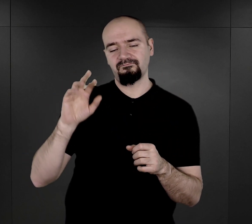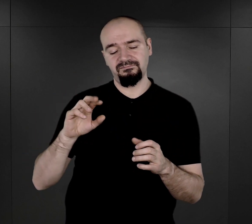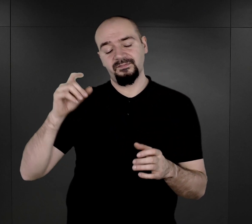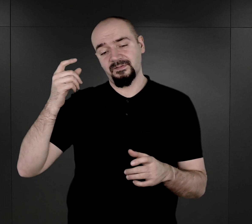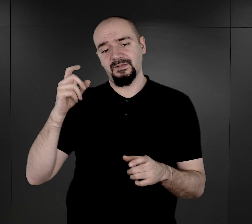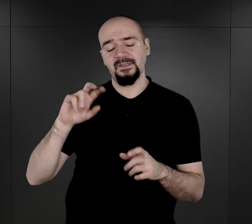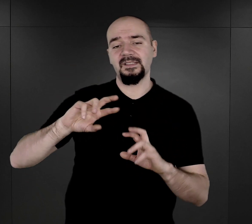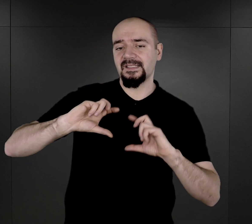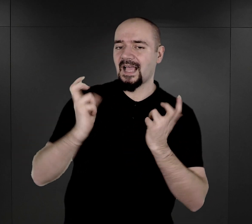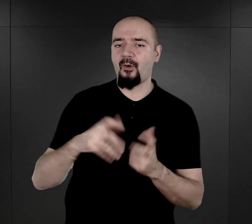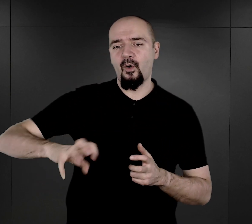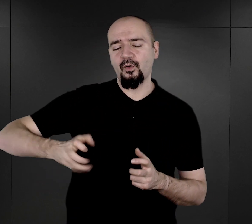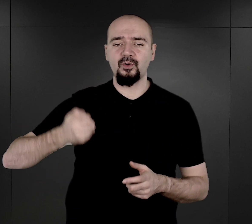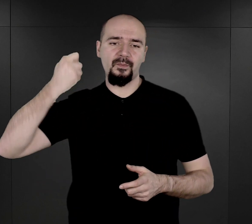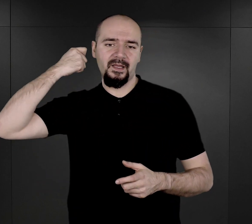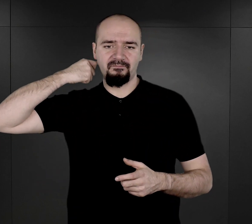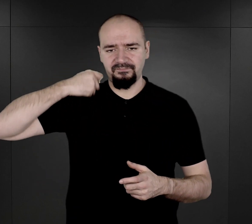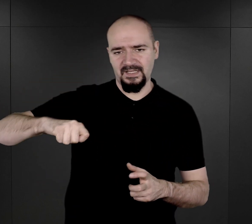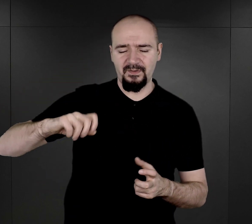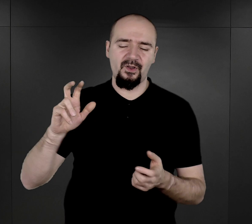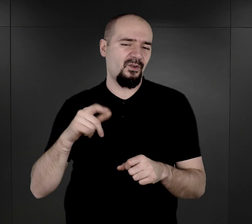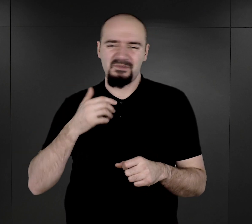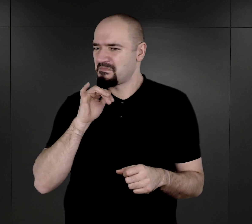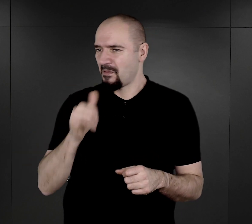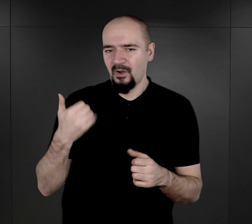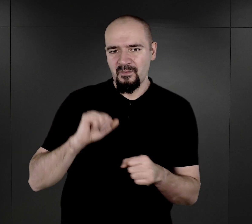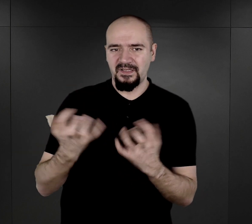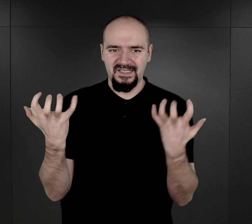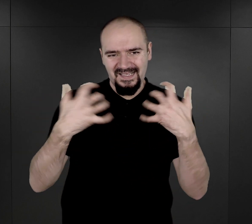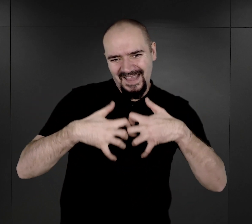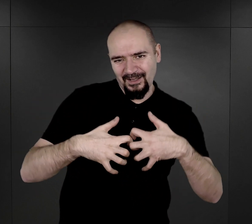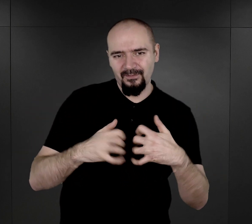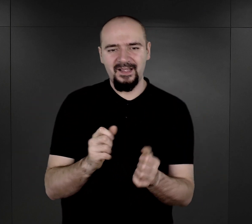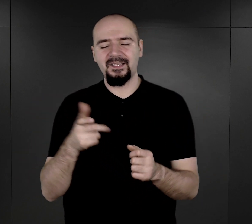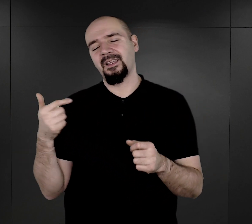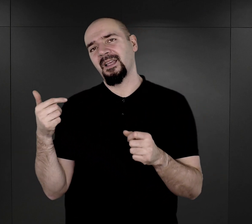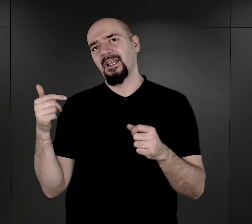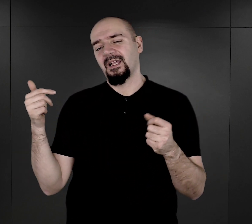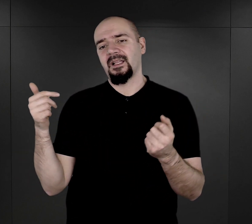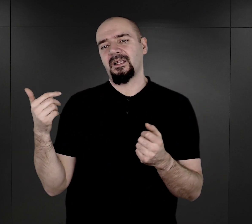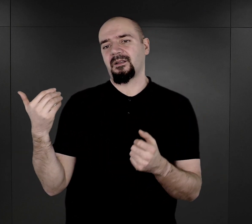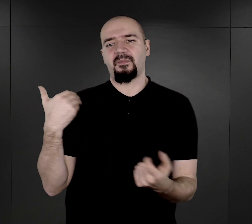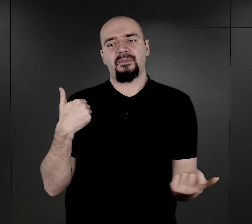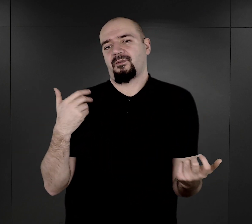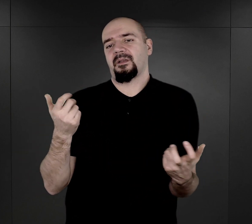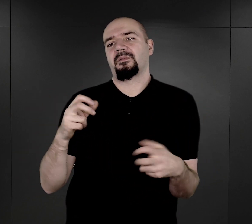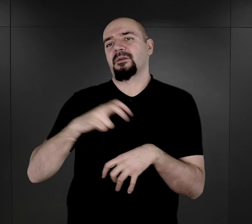którzy nie są zdolni do integracji, czego miał dowieźć ten wielki projekt badawczy profesora